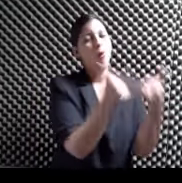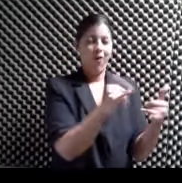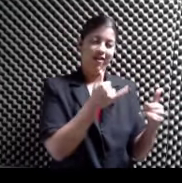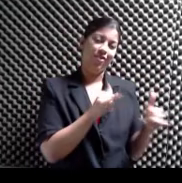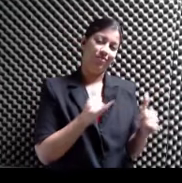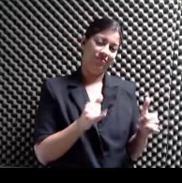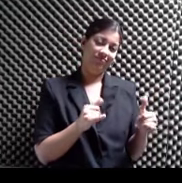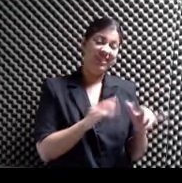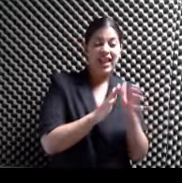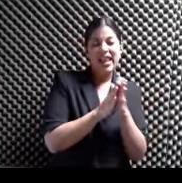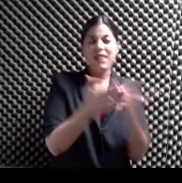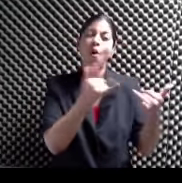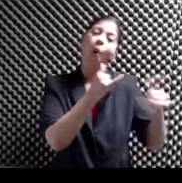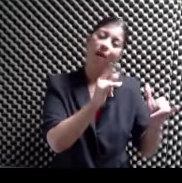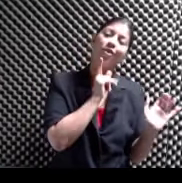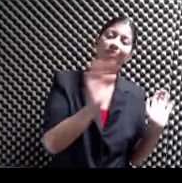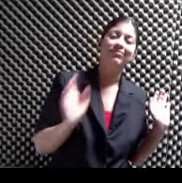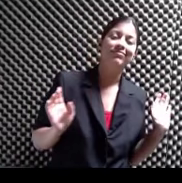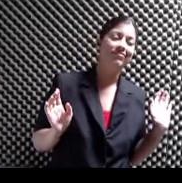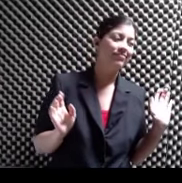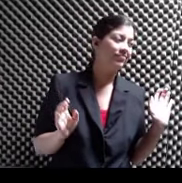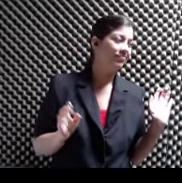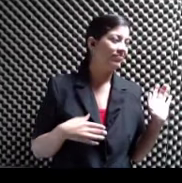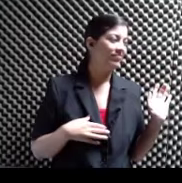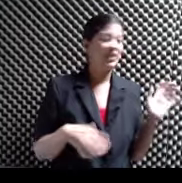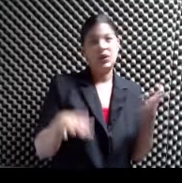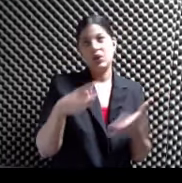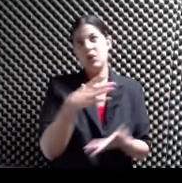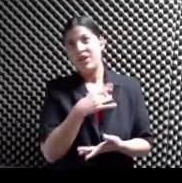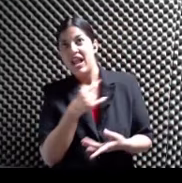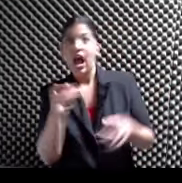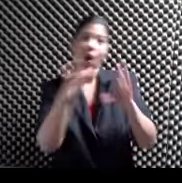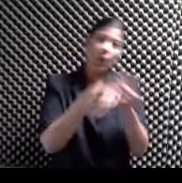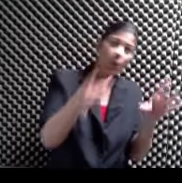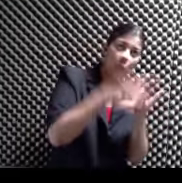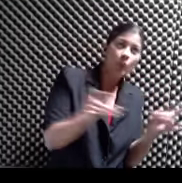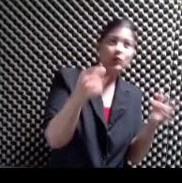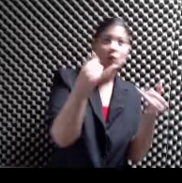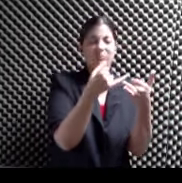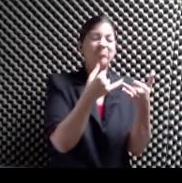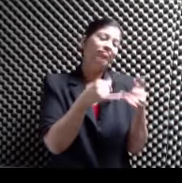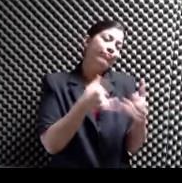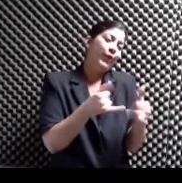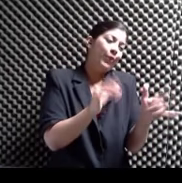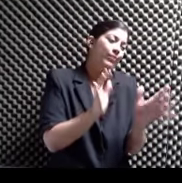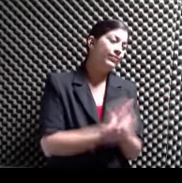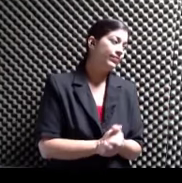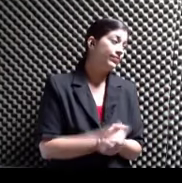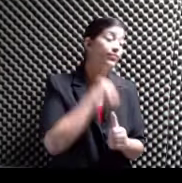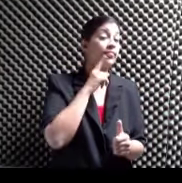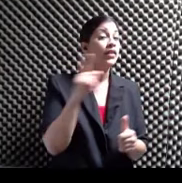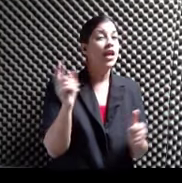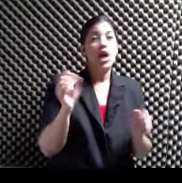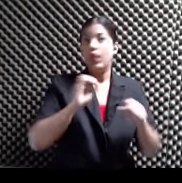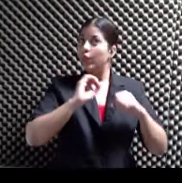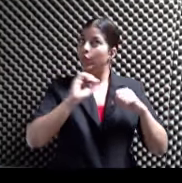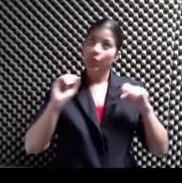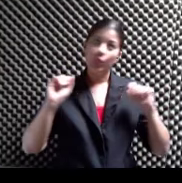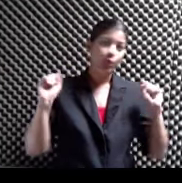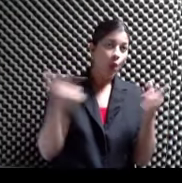Libro juego Al libro En vez de poemario No vela O libro de cuentas Es un libro juego Y el primer Como todo juego Que tiene trampa La primera